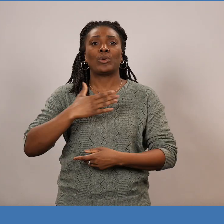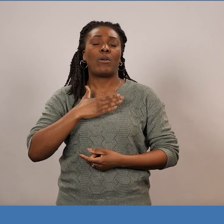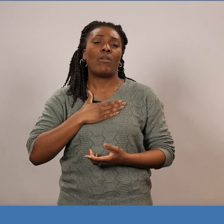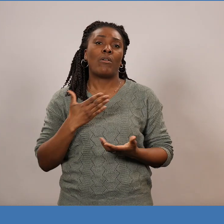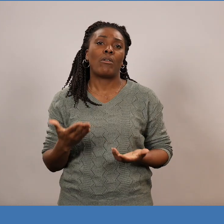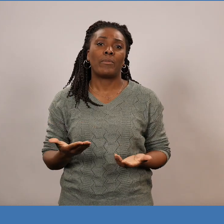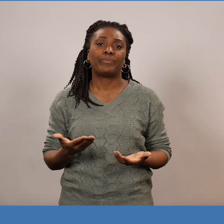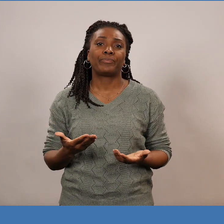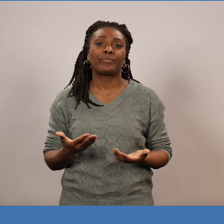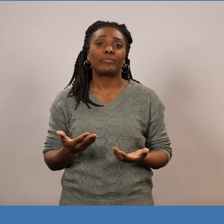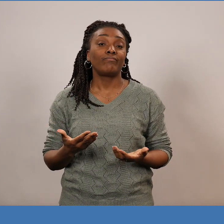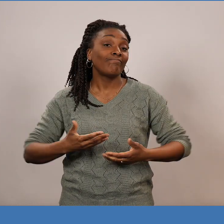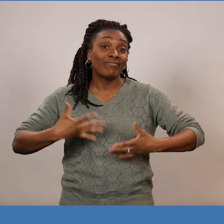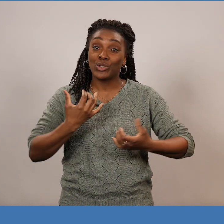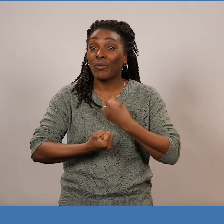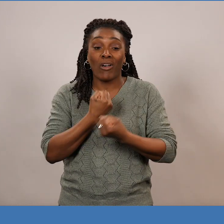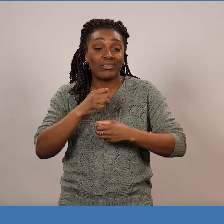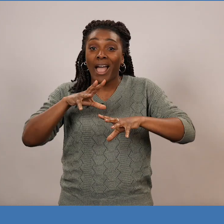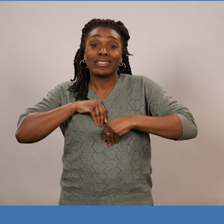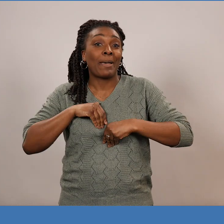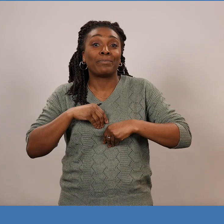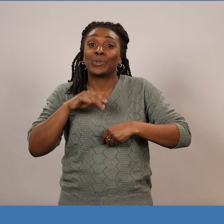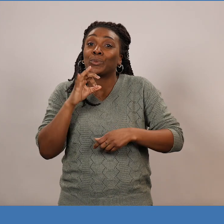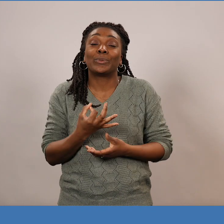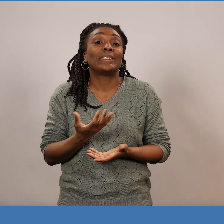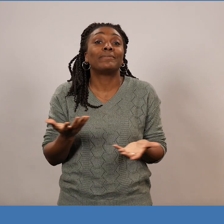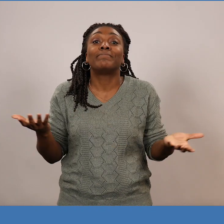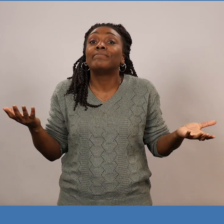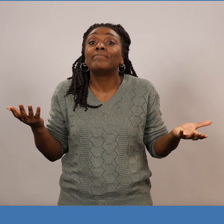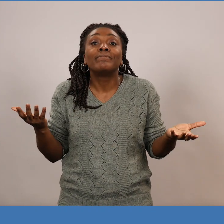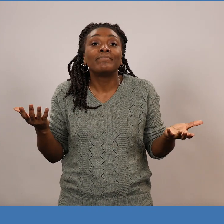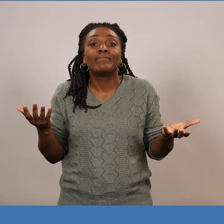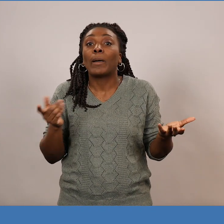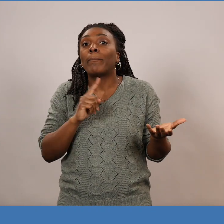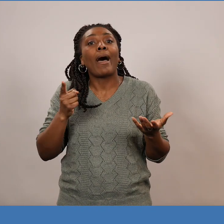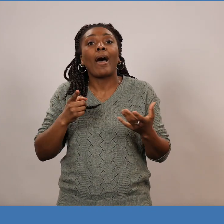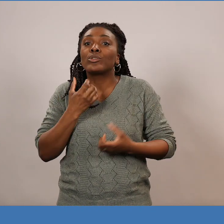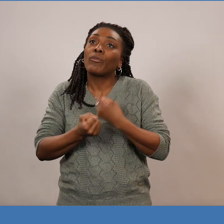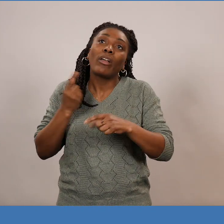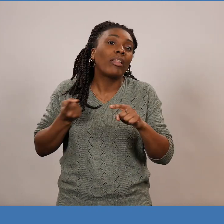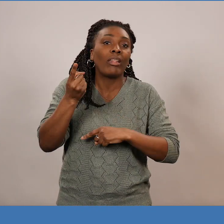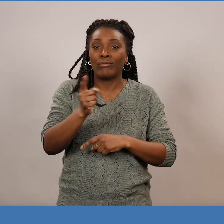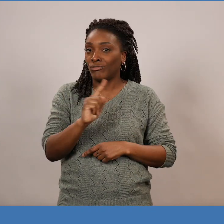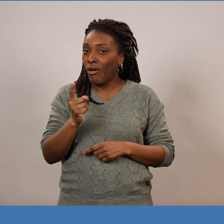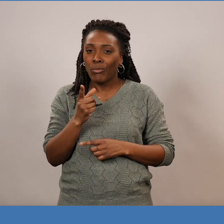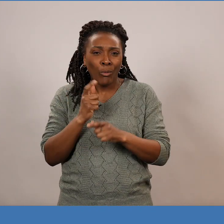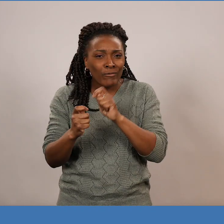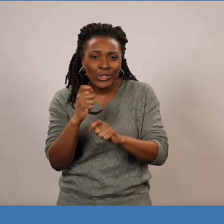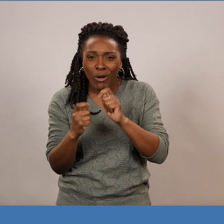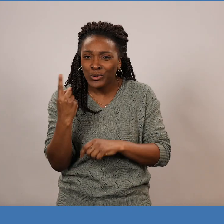la génération. Vivre cette souffrance qui est momentanée. On ne vit pas de manière permanente dans la